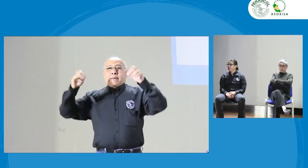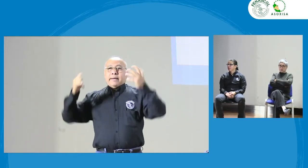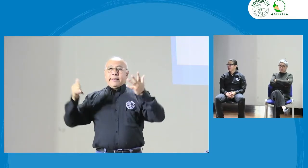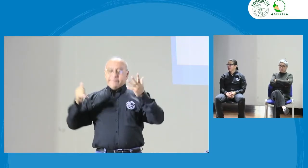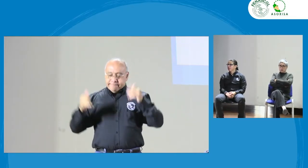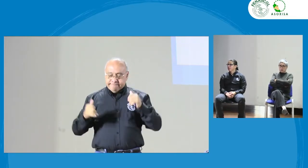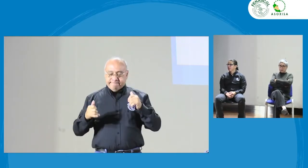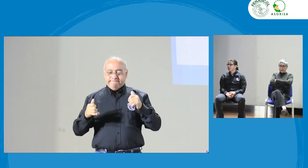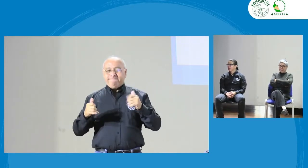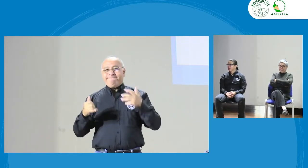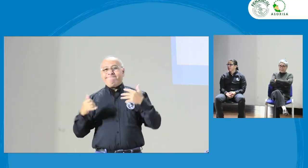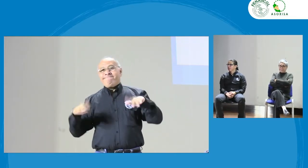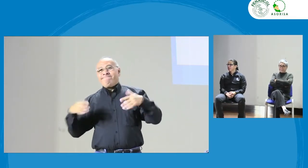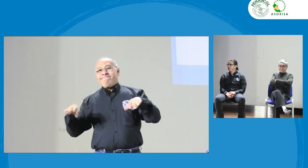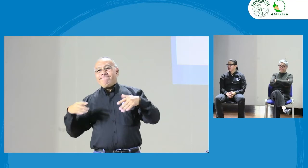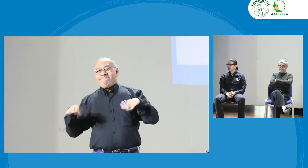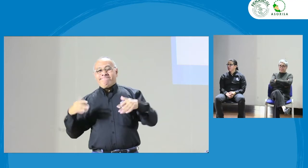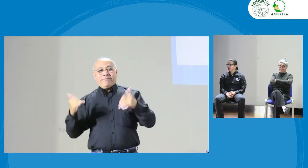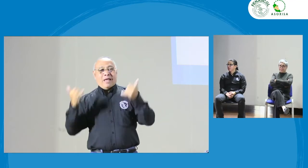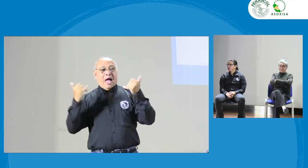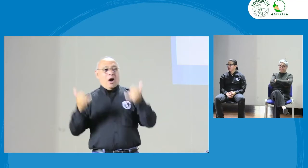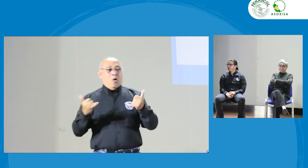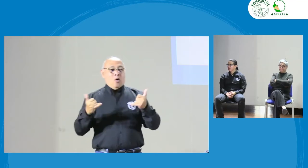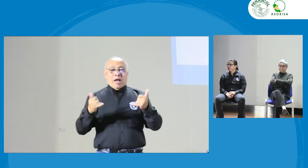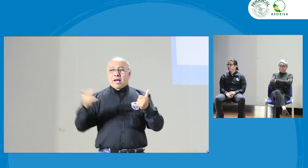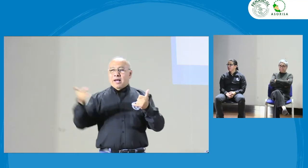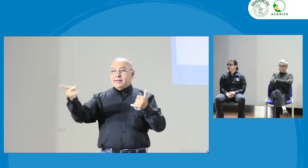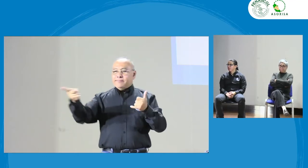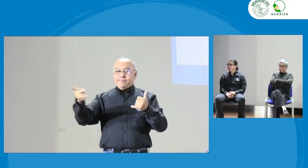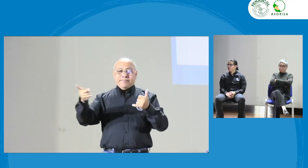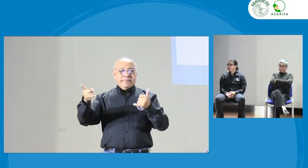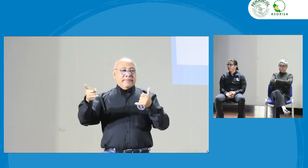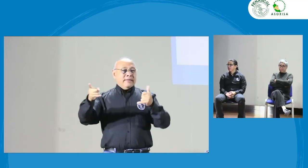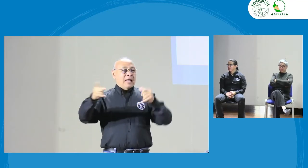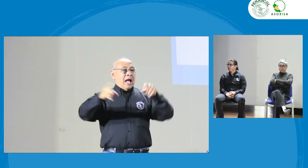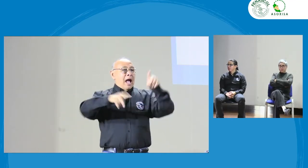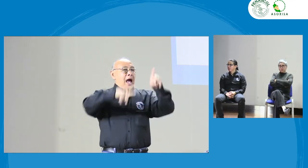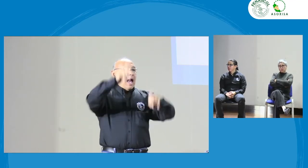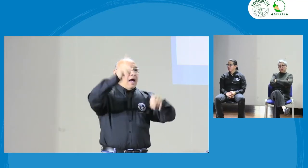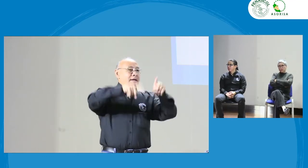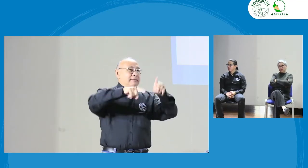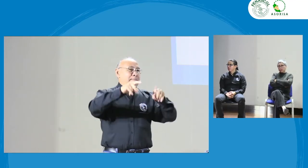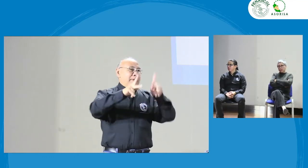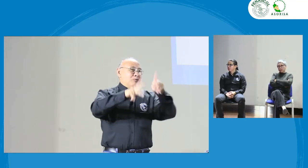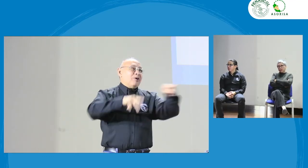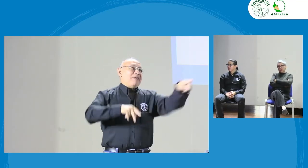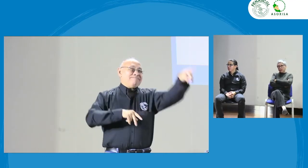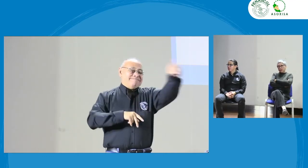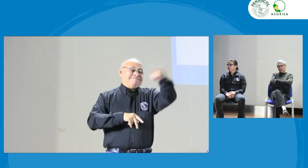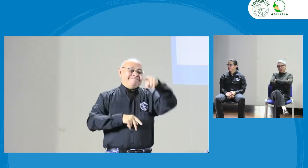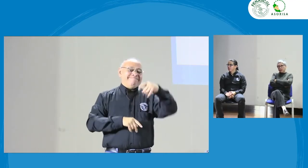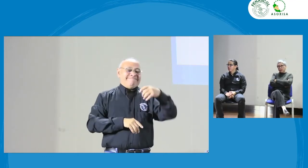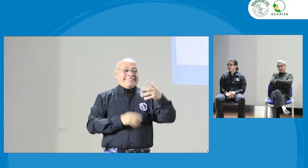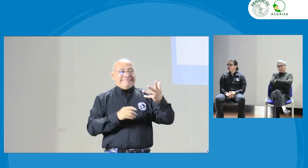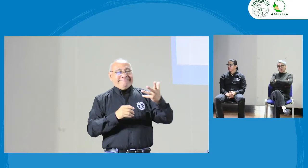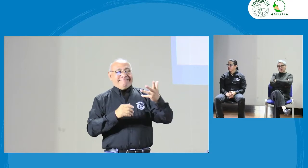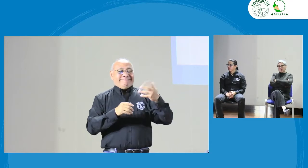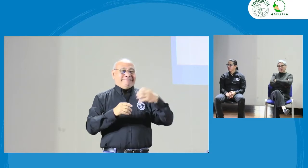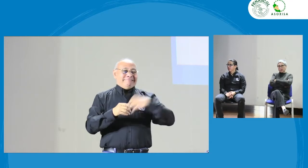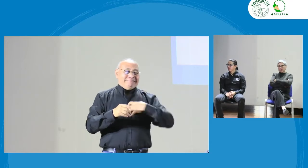es acerca de un tema, sabemos que hay algunas